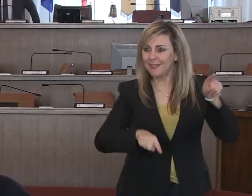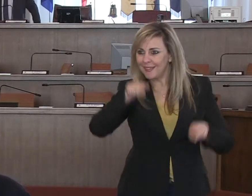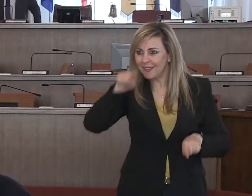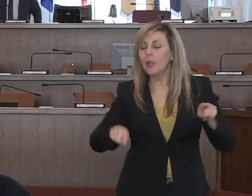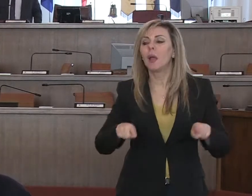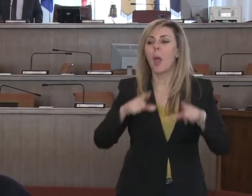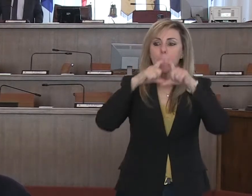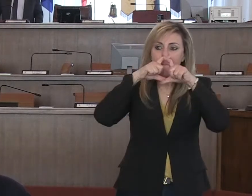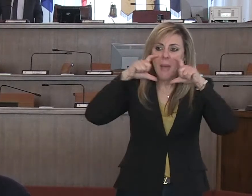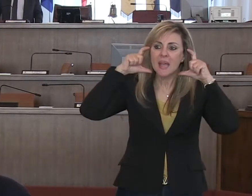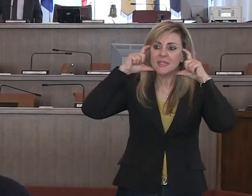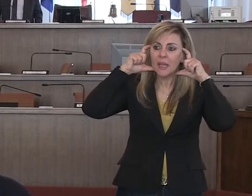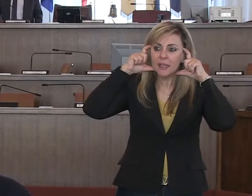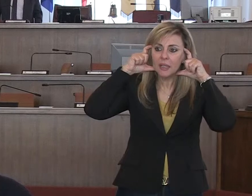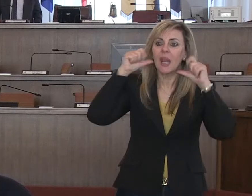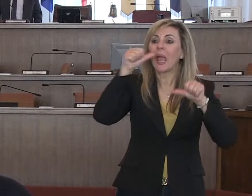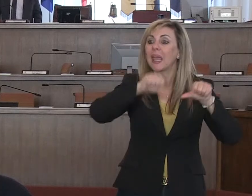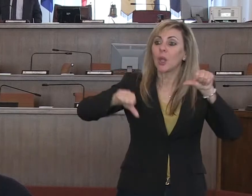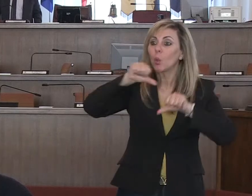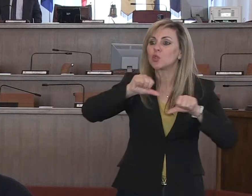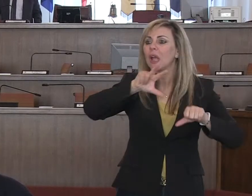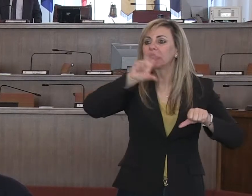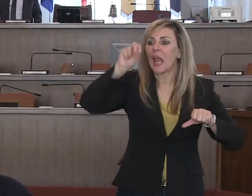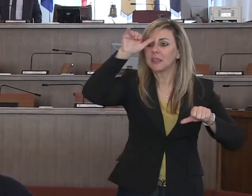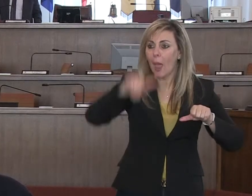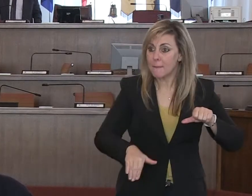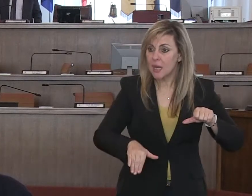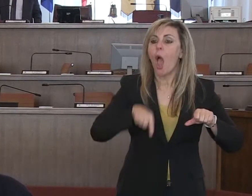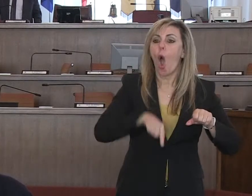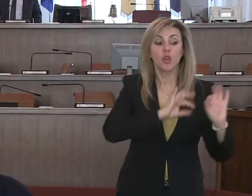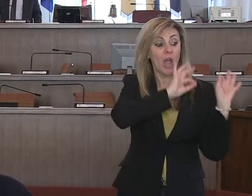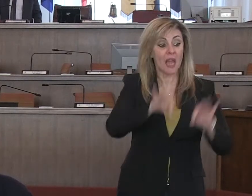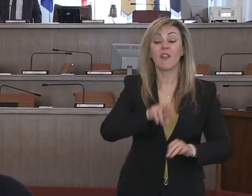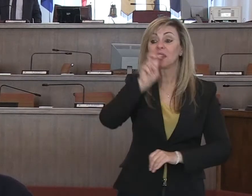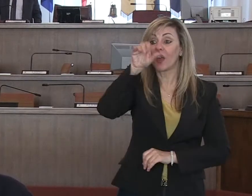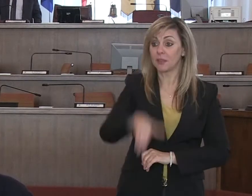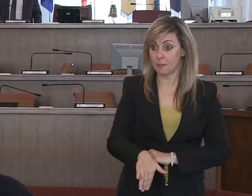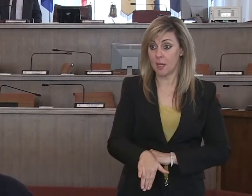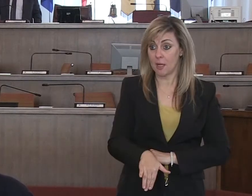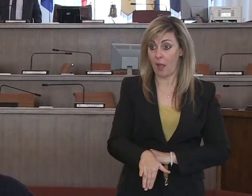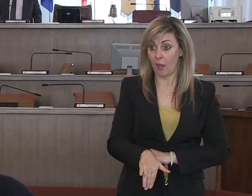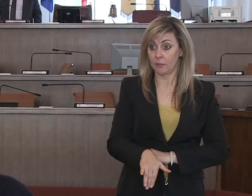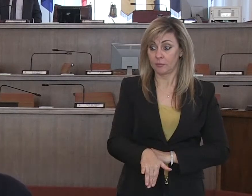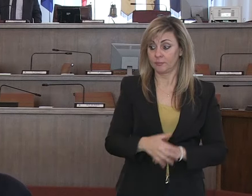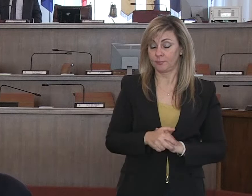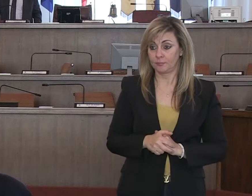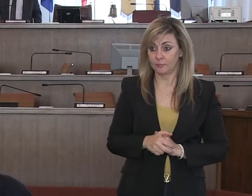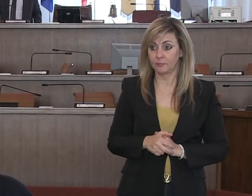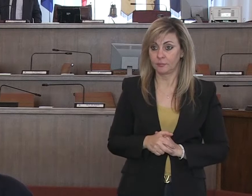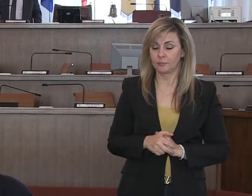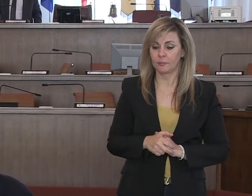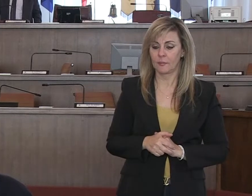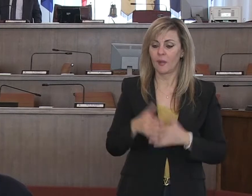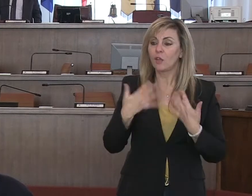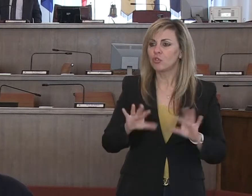chirurgiche, 30.000 mascherine chirurgiche, oggi ne sono arrivate altre 20.000, quindi le distribuiremo altre 20.000, è già in corso la distribuzione,